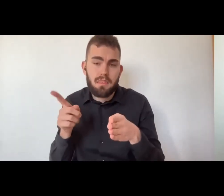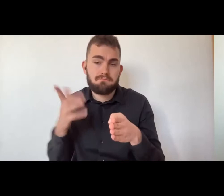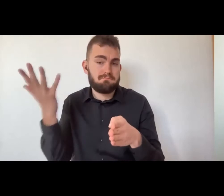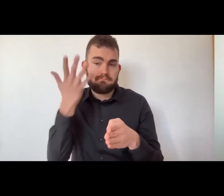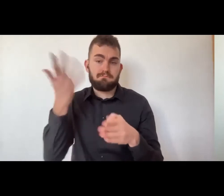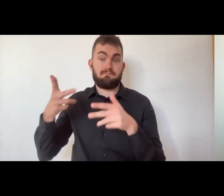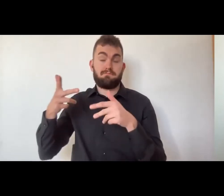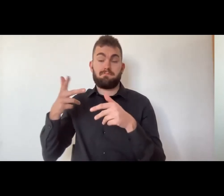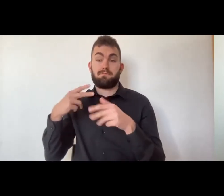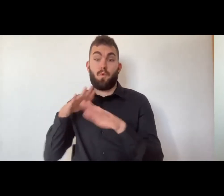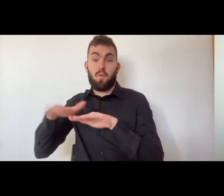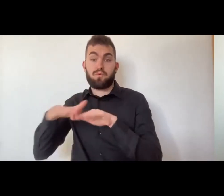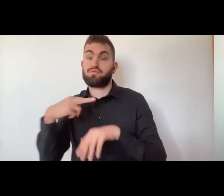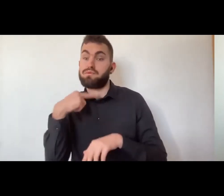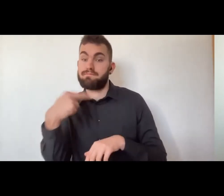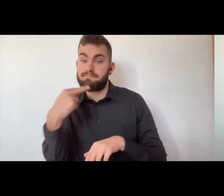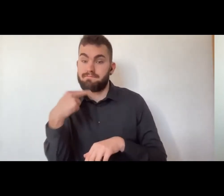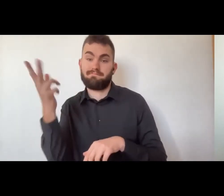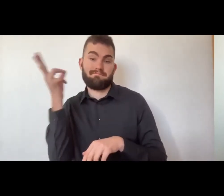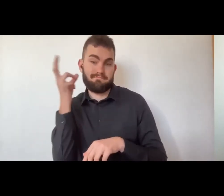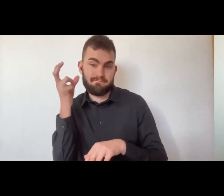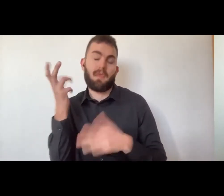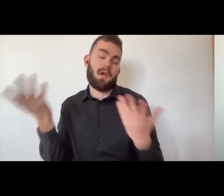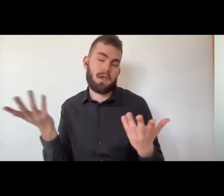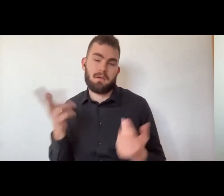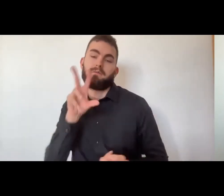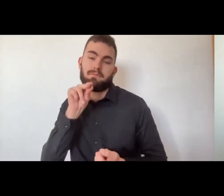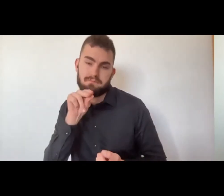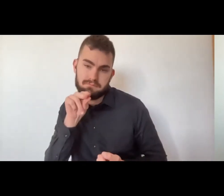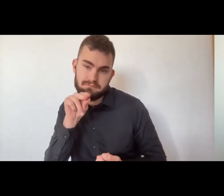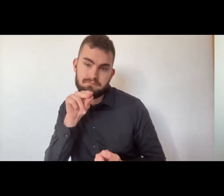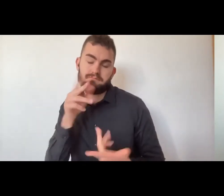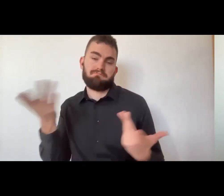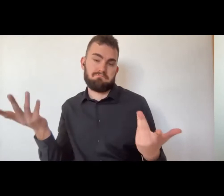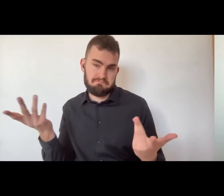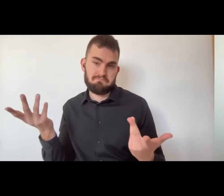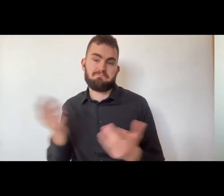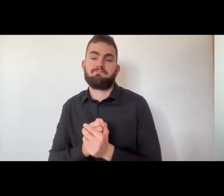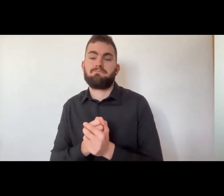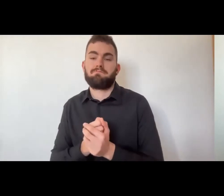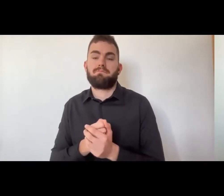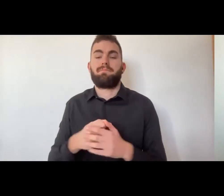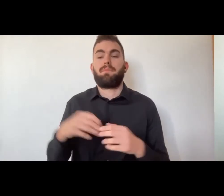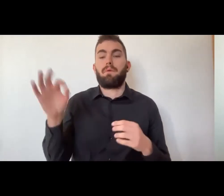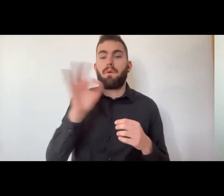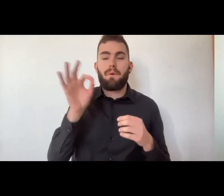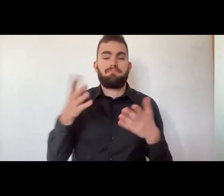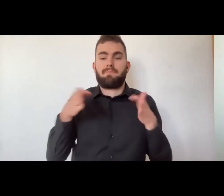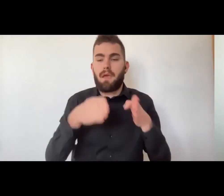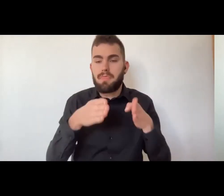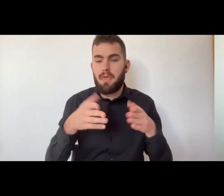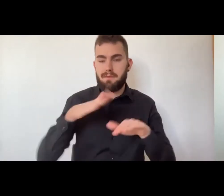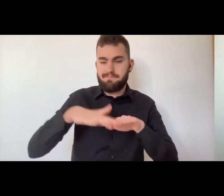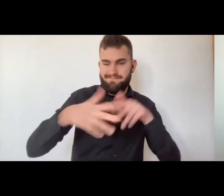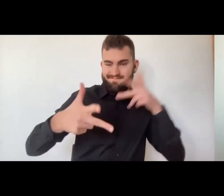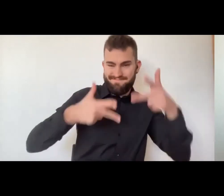logico che dipende anche dai canali che vengono utilizzati. Si può usare la voce e l'udito e quindi si parlerà, si ascolterà.